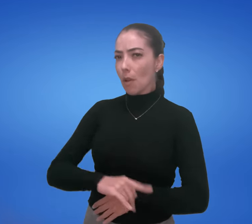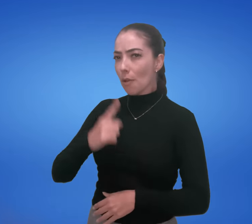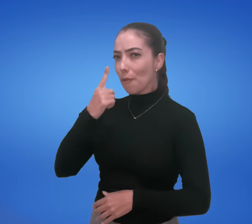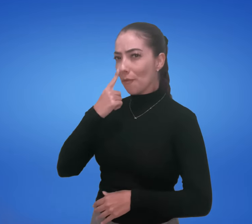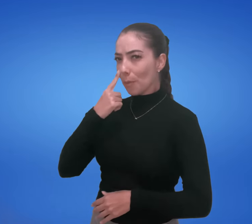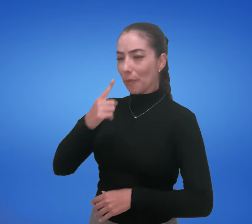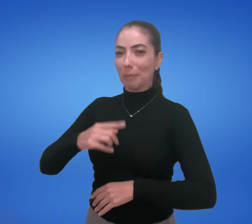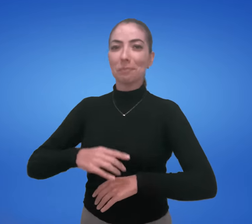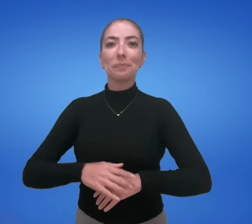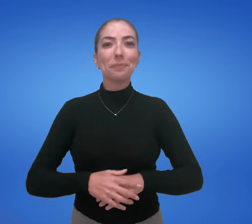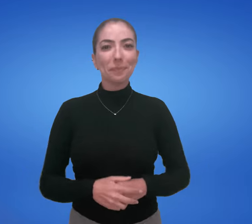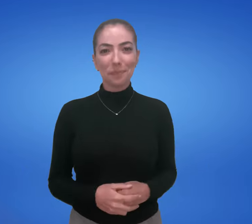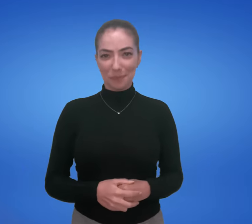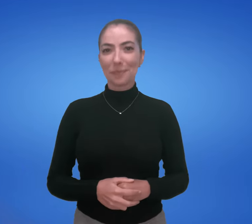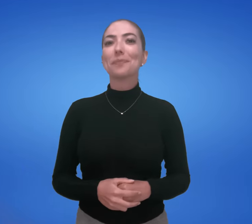Vamos aprender agora.